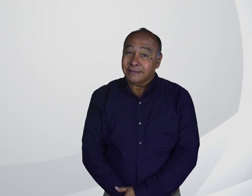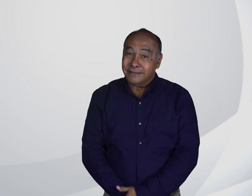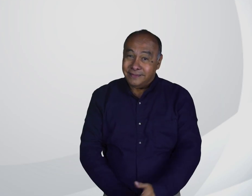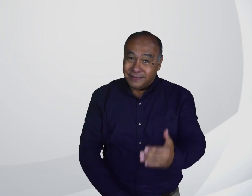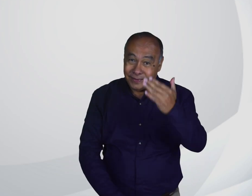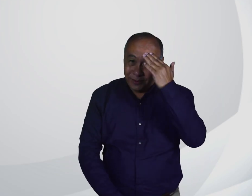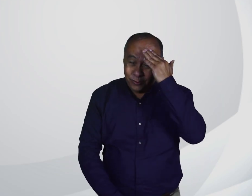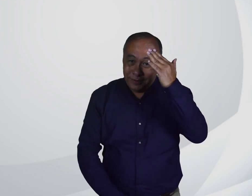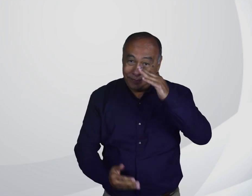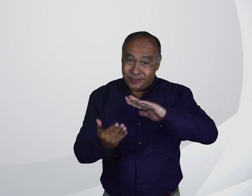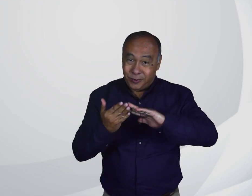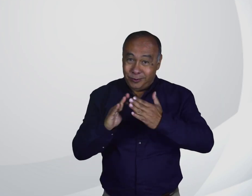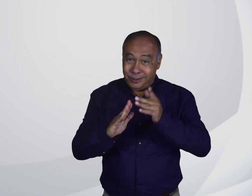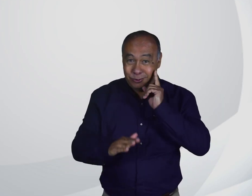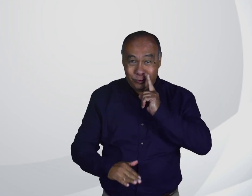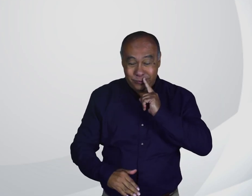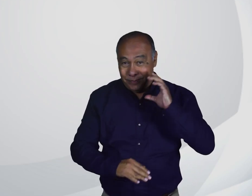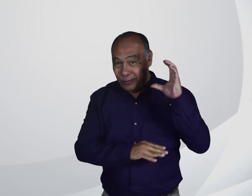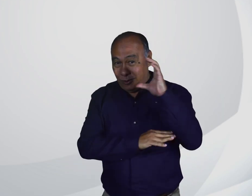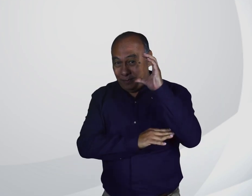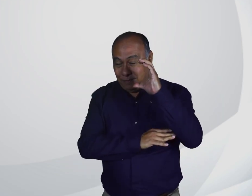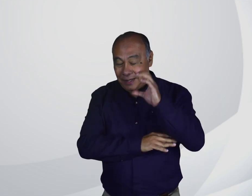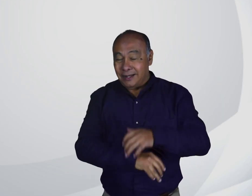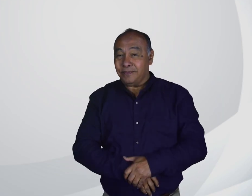Un saludo para toda la comunidad sorda de Colombia.